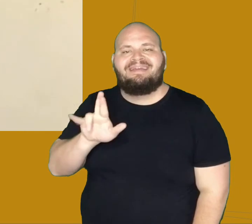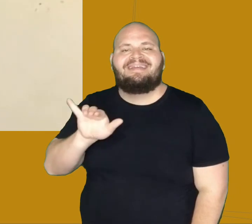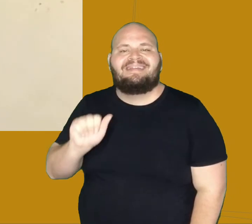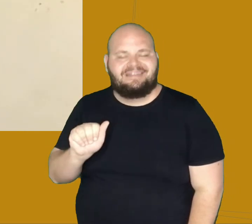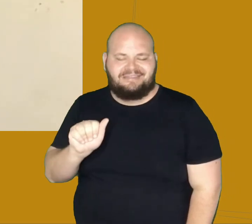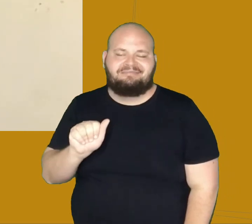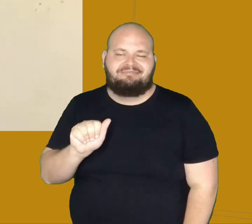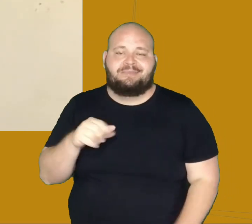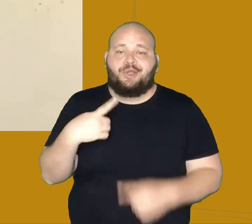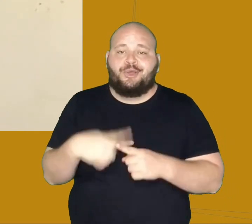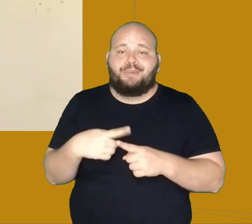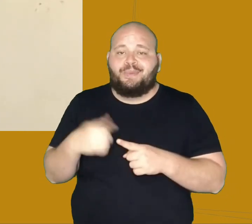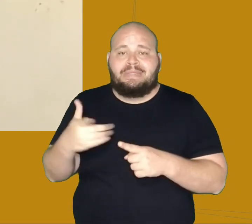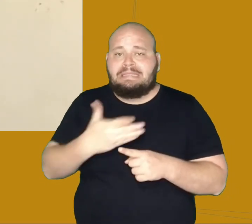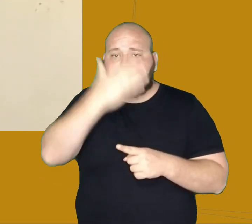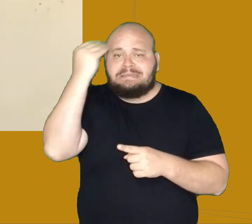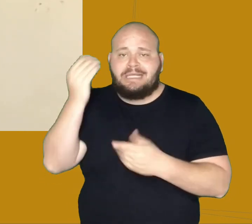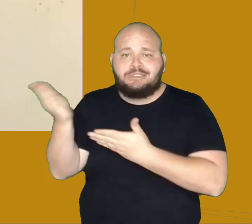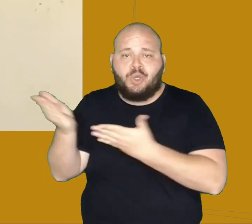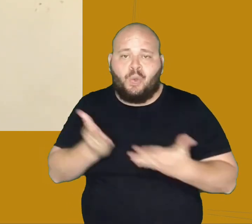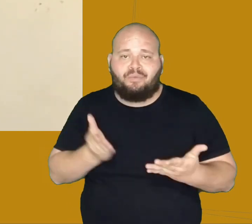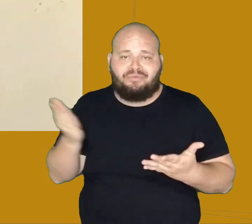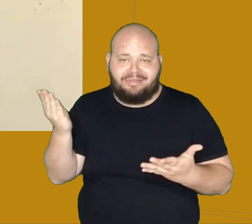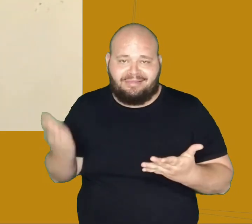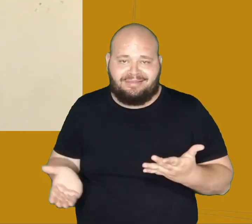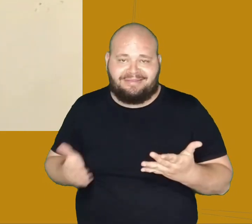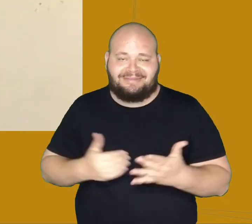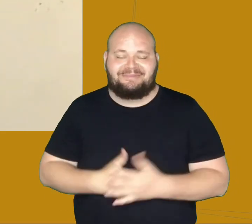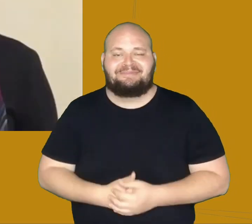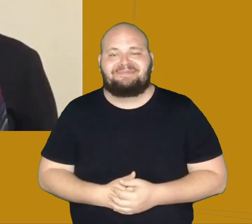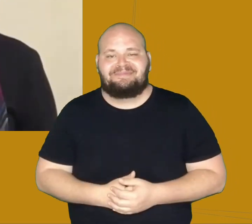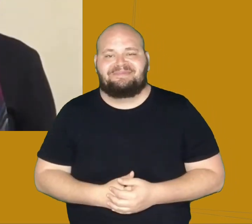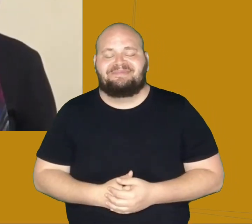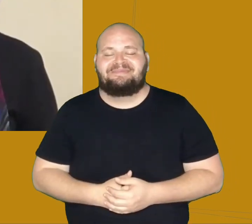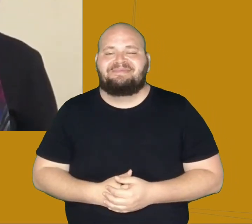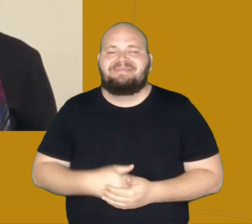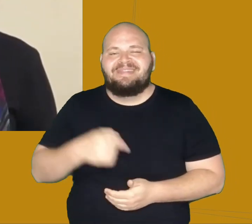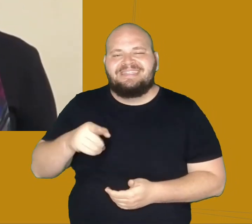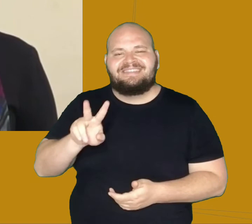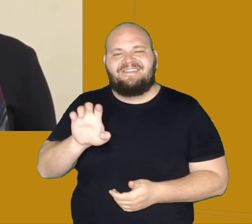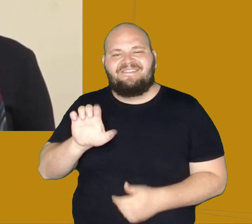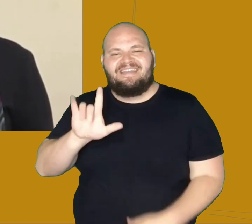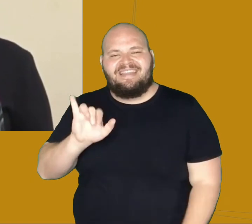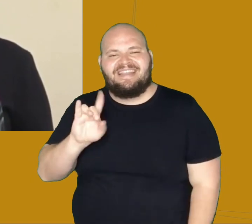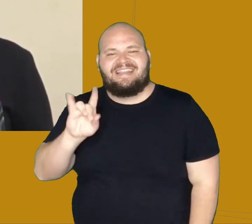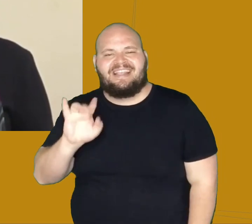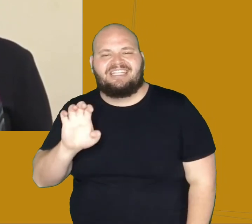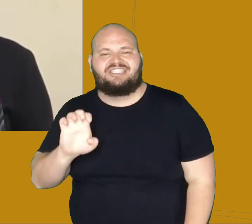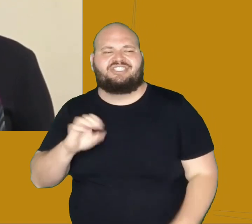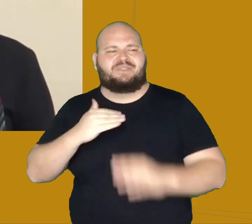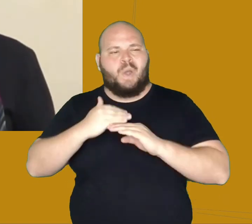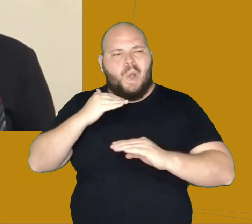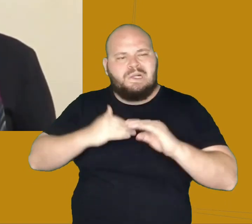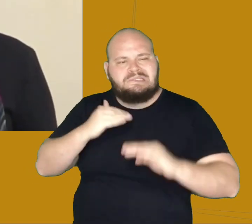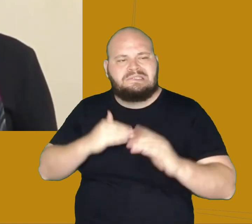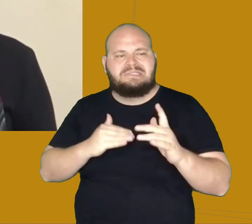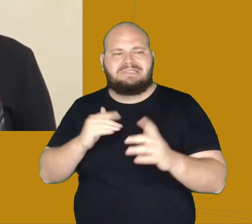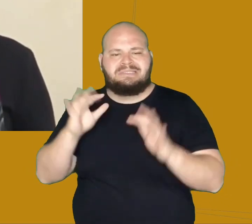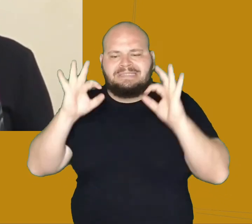dos Anjos, pois acabaram esquecendo de convidá-la. Essa veleidade, inconstância e indecisão aparece na